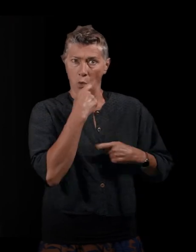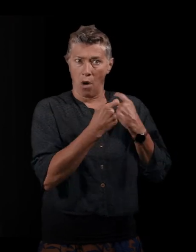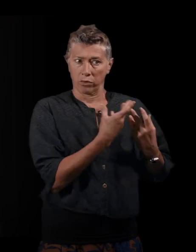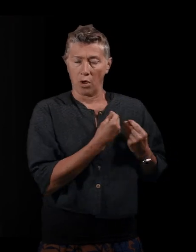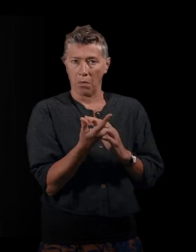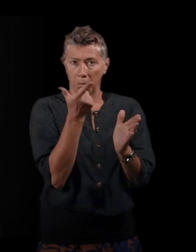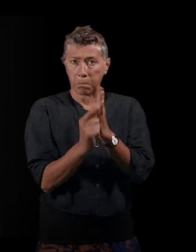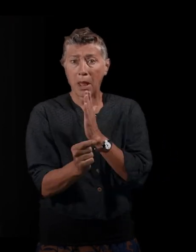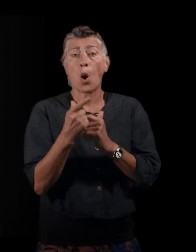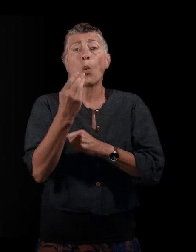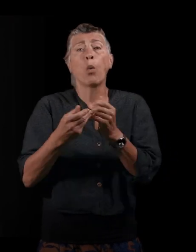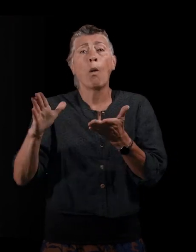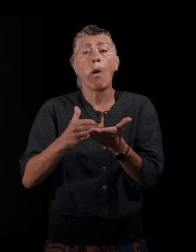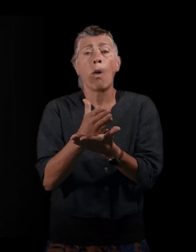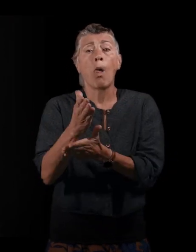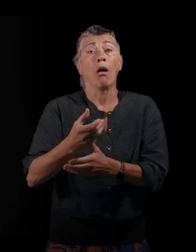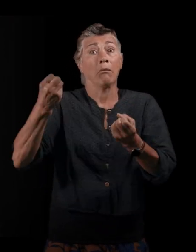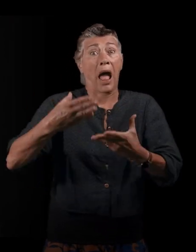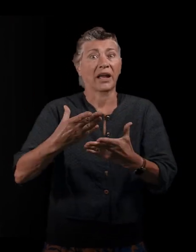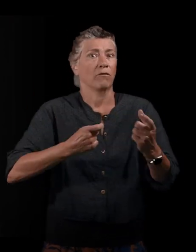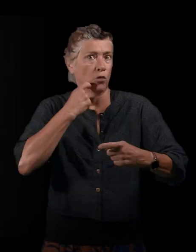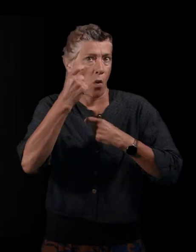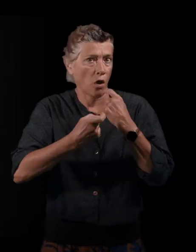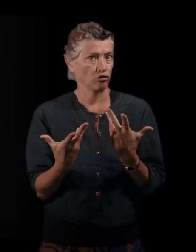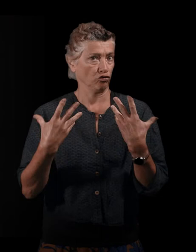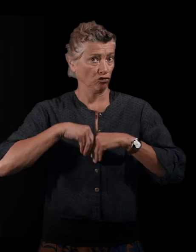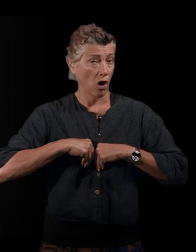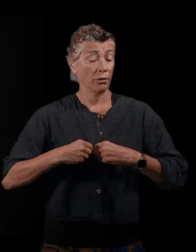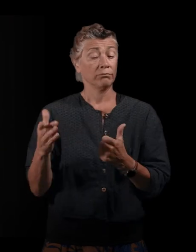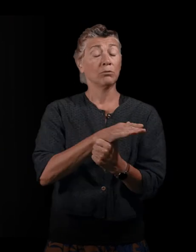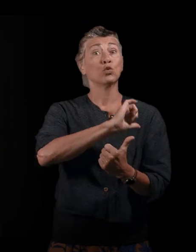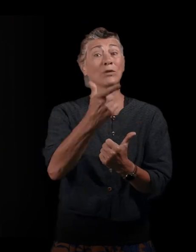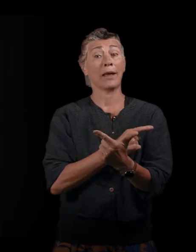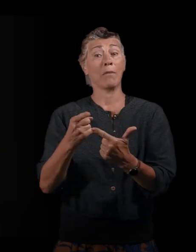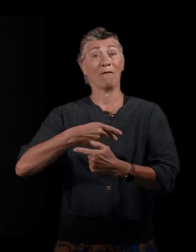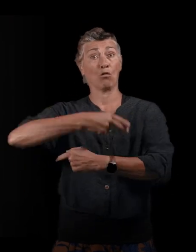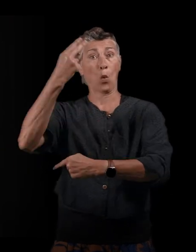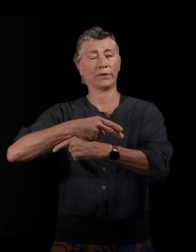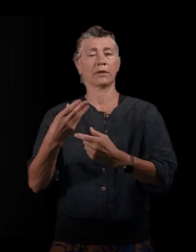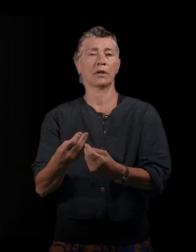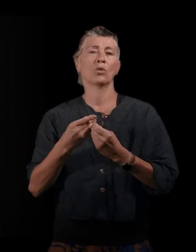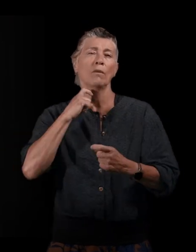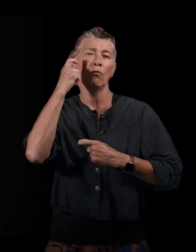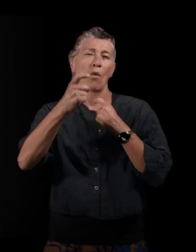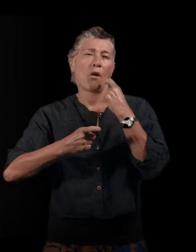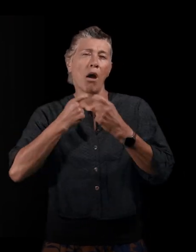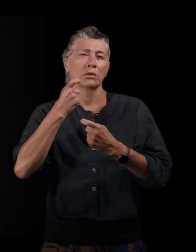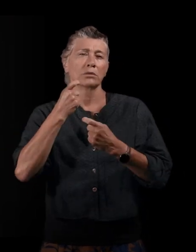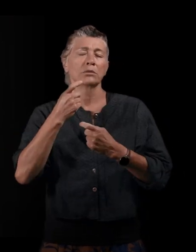expérimenter au fil de leur trajectoire, et d'autre part la violence de la frontière.'est-à-dire que, quelle que soit la raison pour laquelle